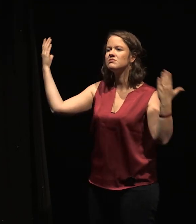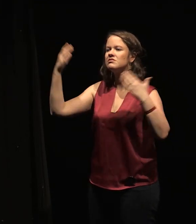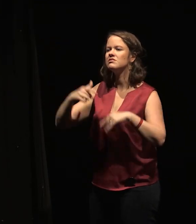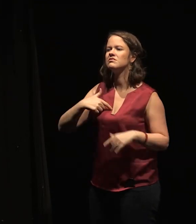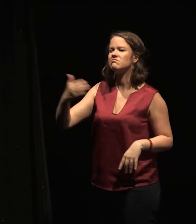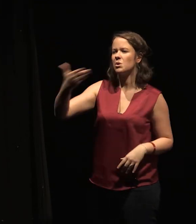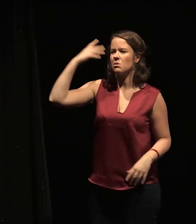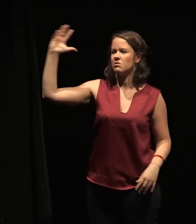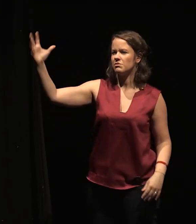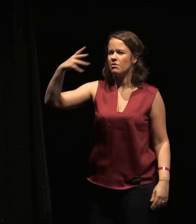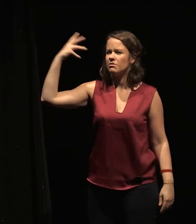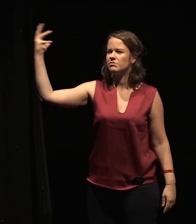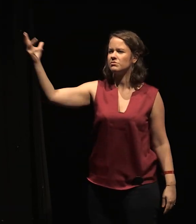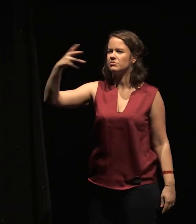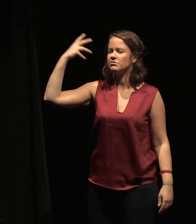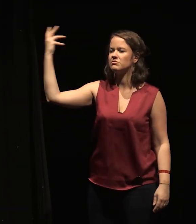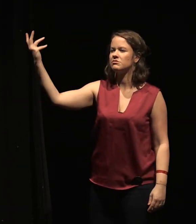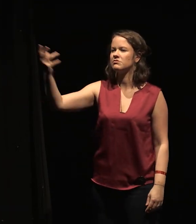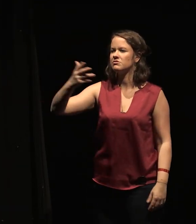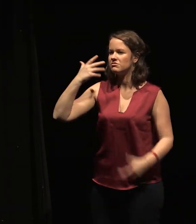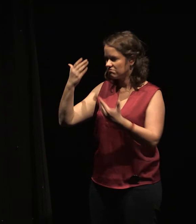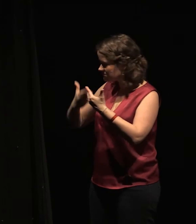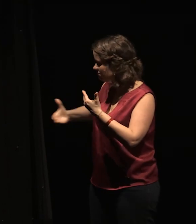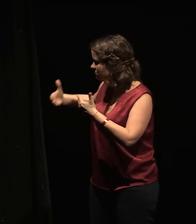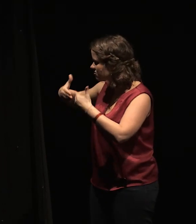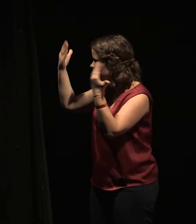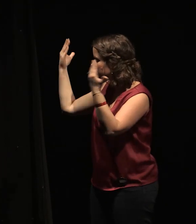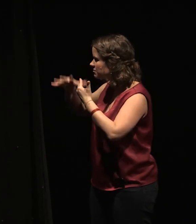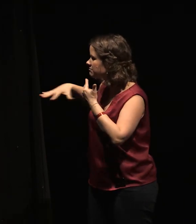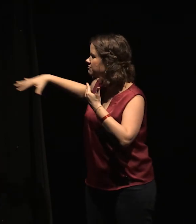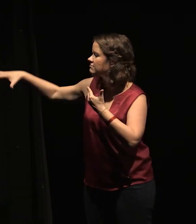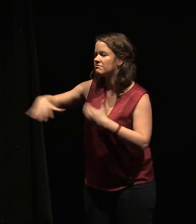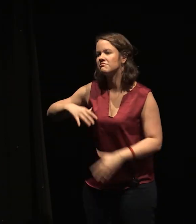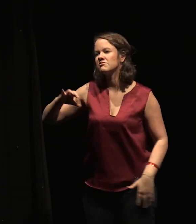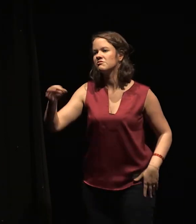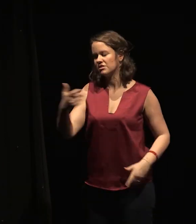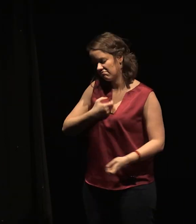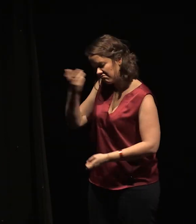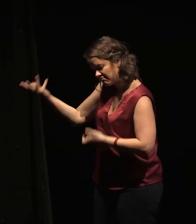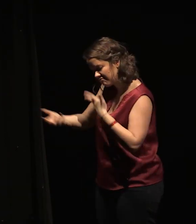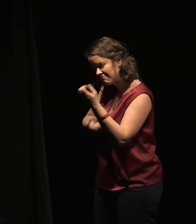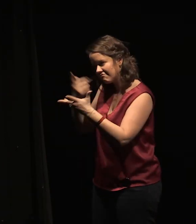tourne, tourne. » Derrière la nuit et le mur, oui, j'ai un pacte avec les mots. Et la lumière.